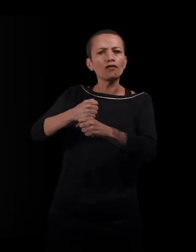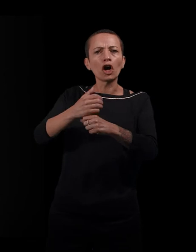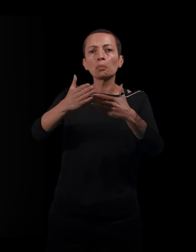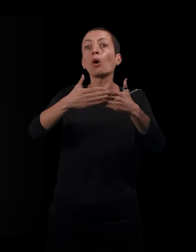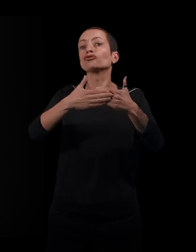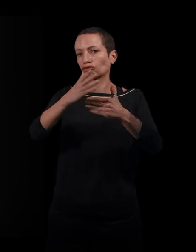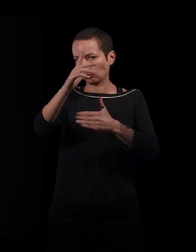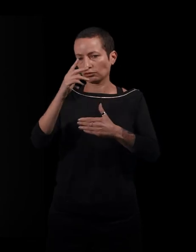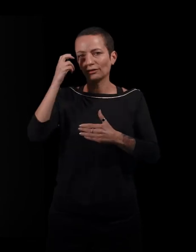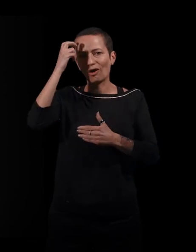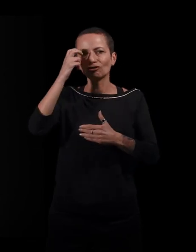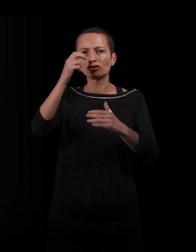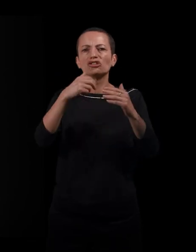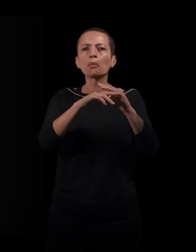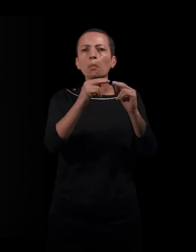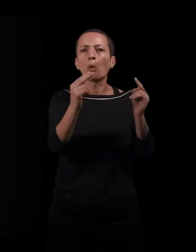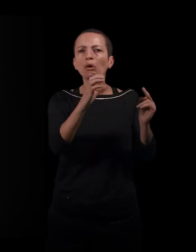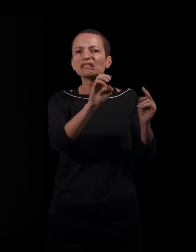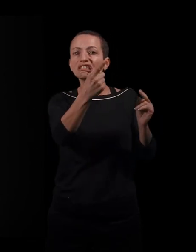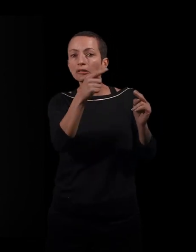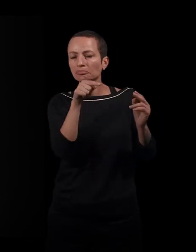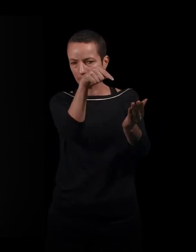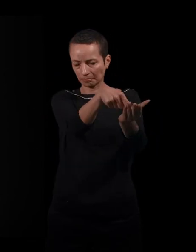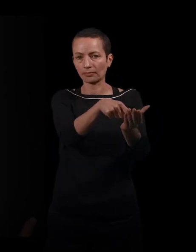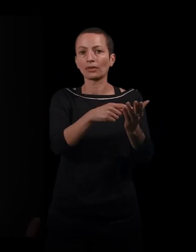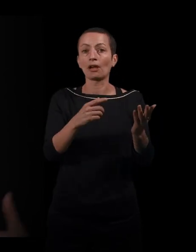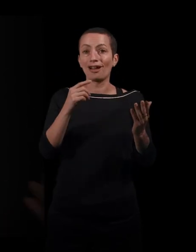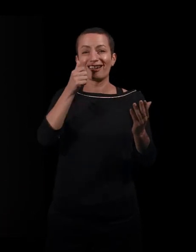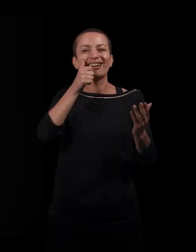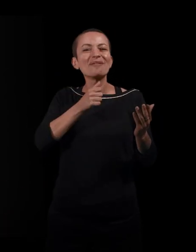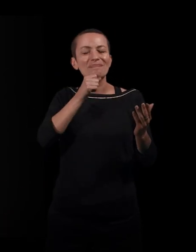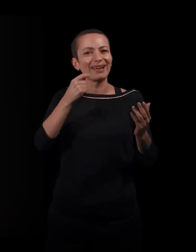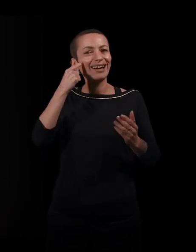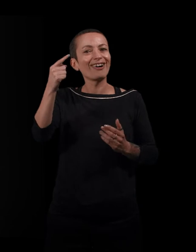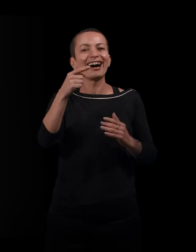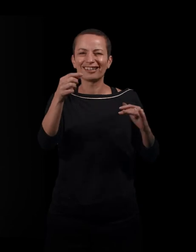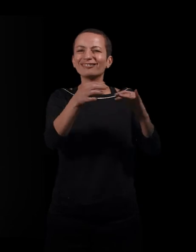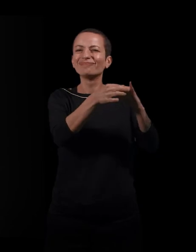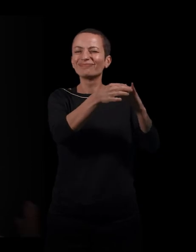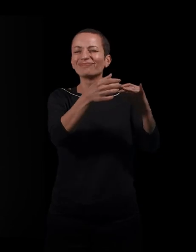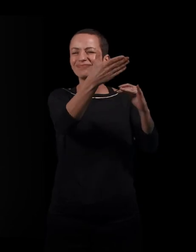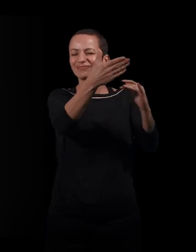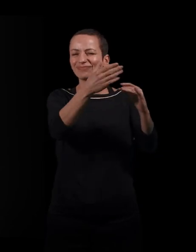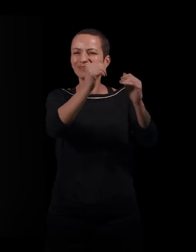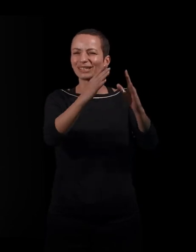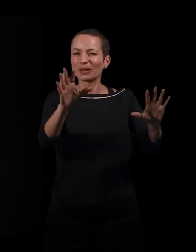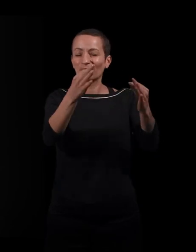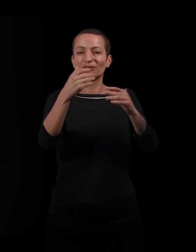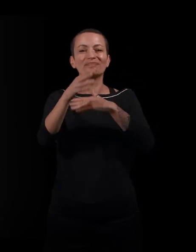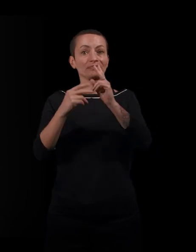pont de Cé, ma grand-mère pense que mon grand-père a trouvé une maison. Et quand ils arrivent dans cette